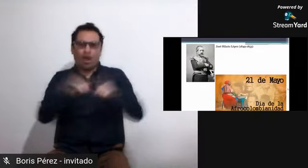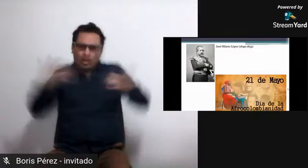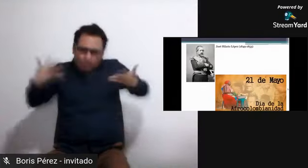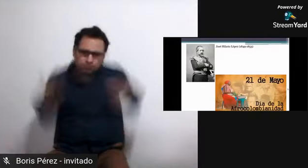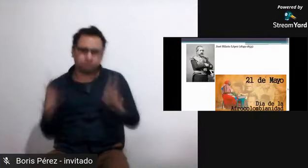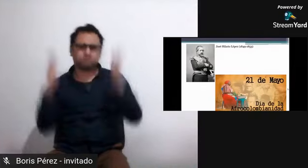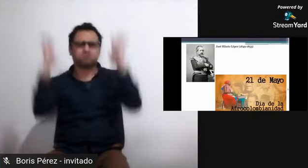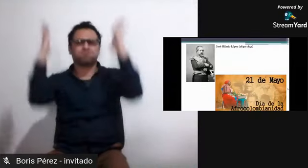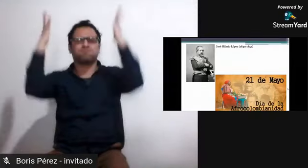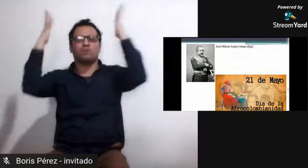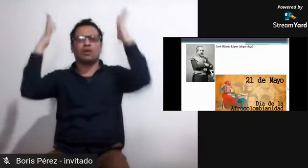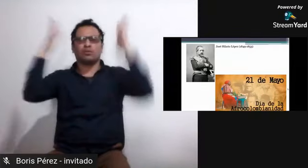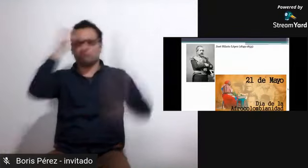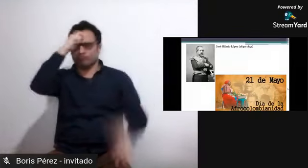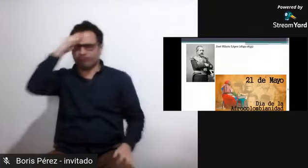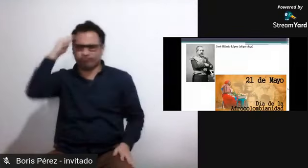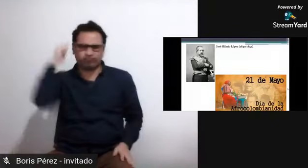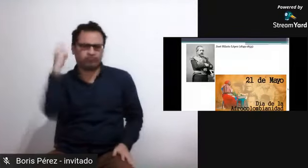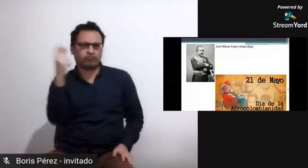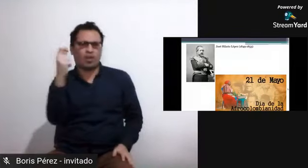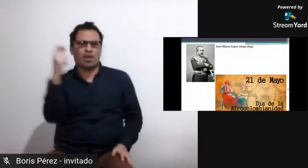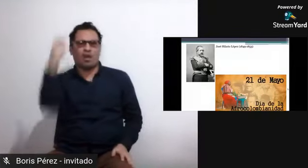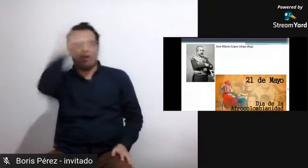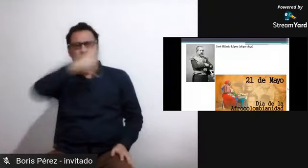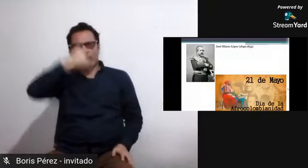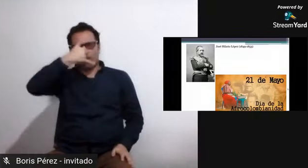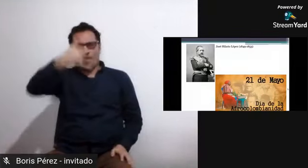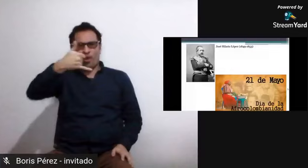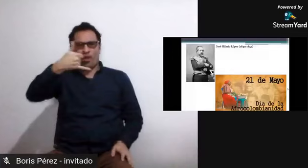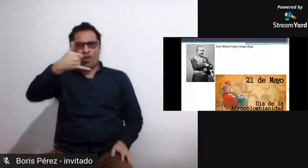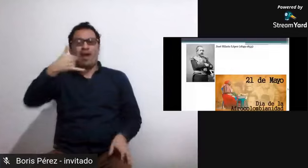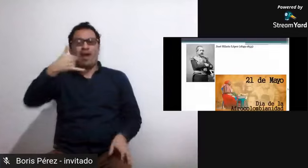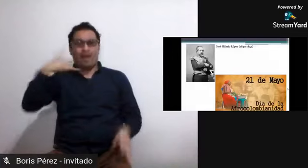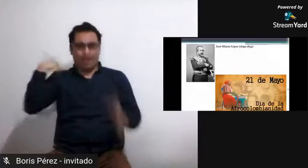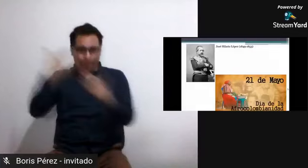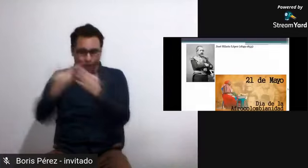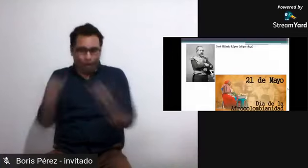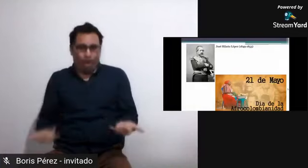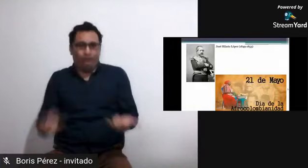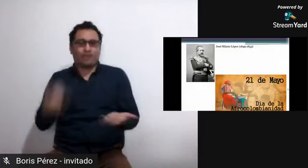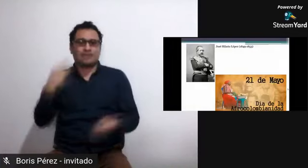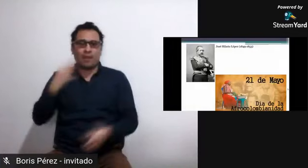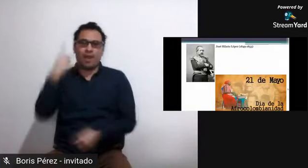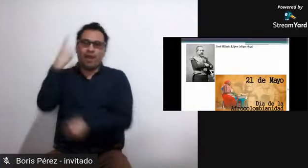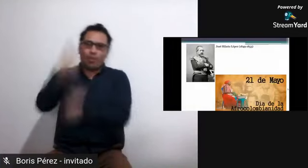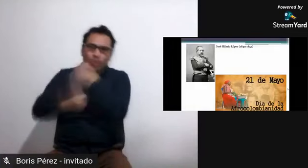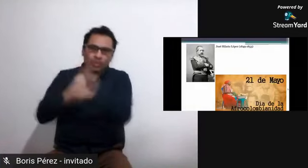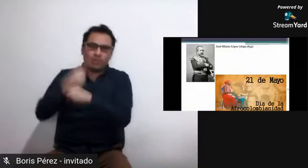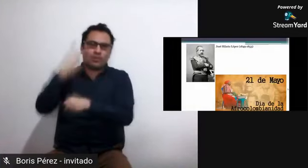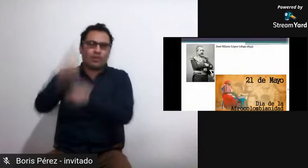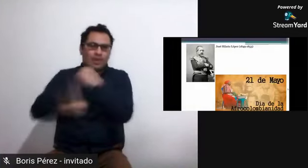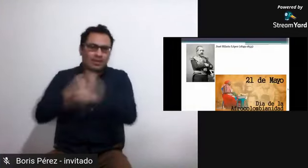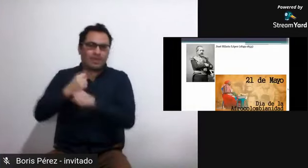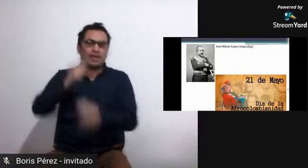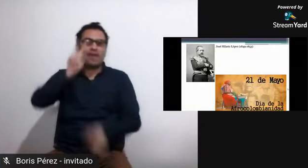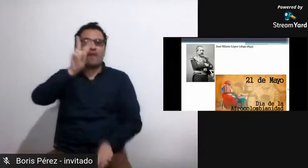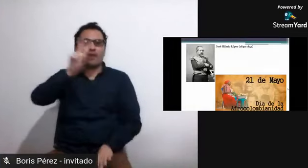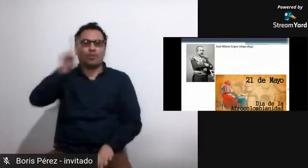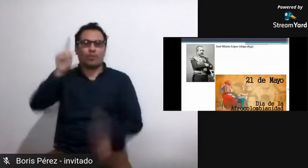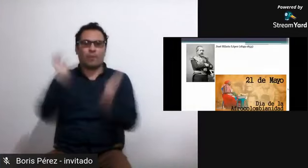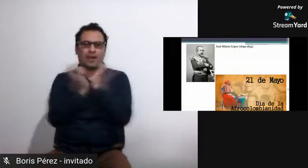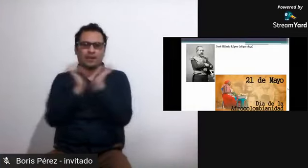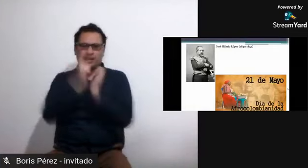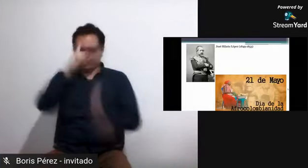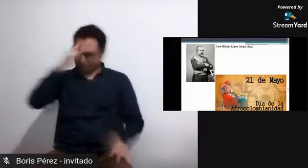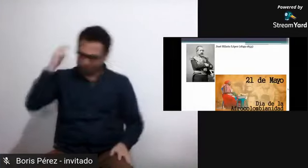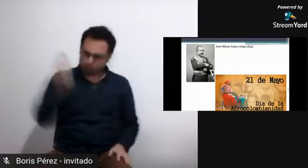Y entonces se deja como mandato, como decreto del presidente, celebrar entonces y conmemorar